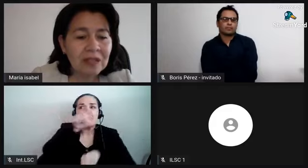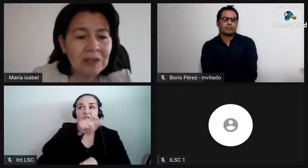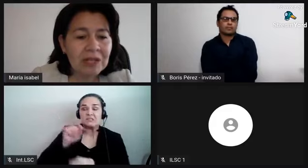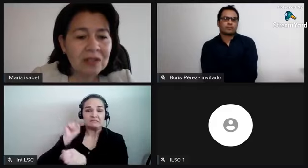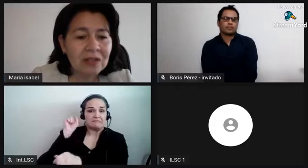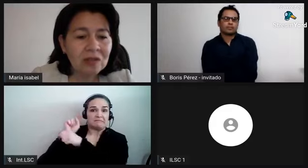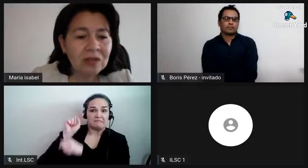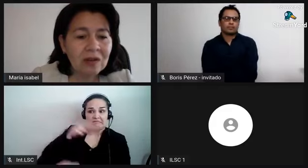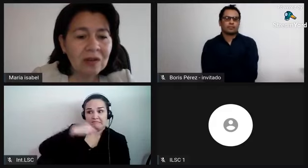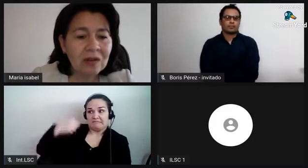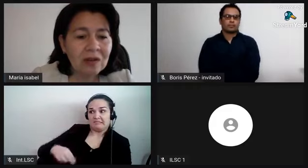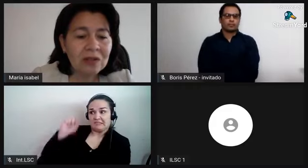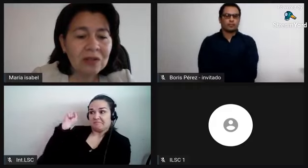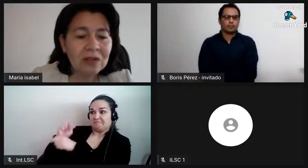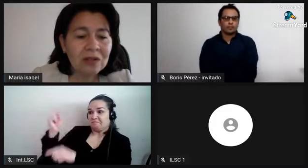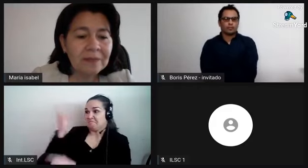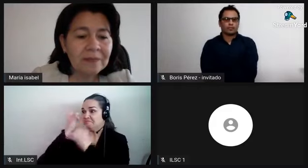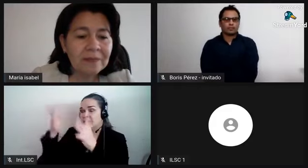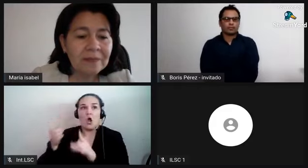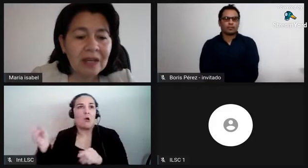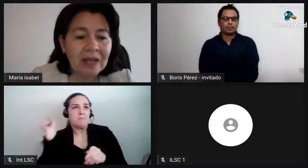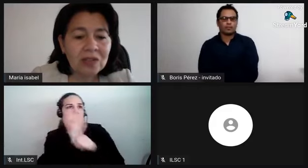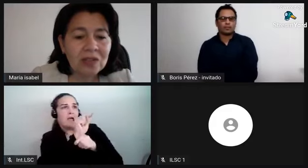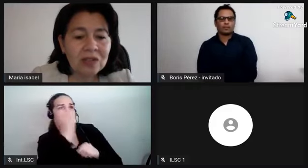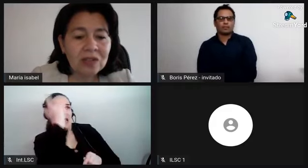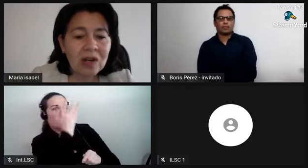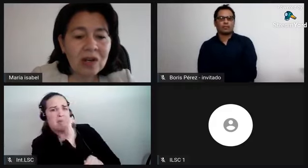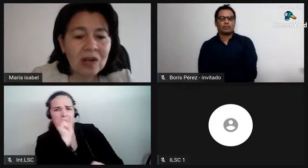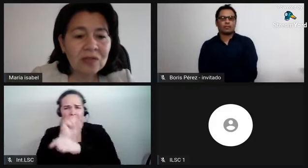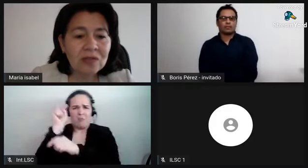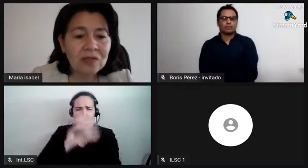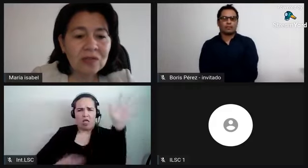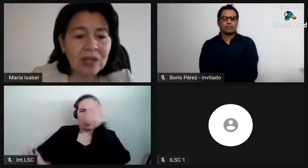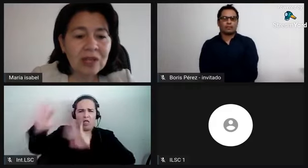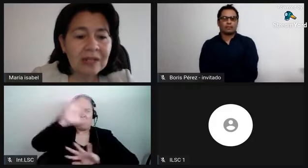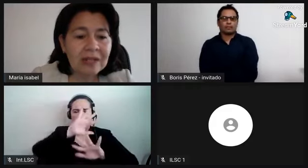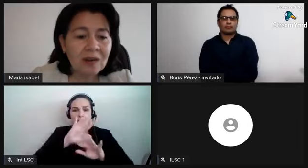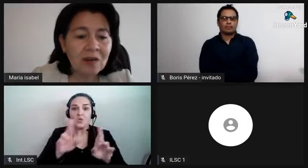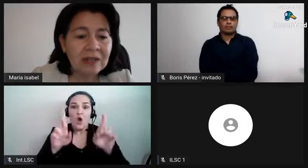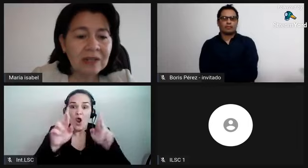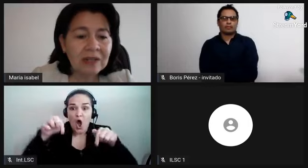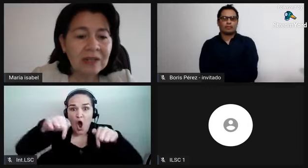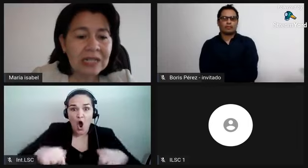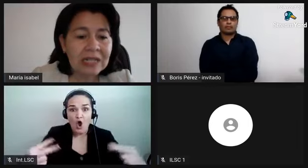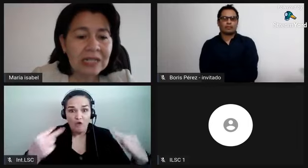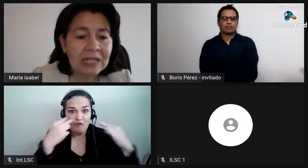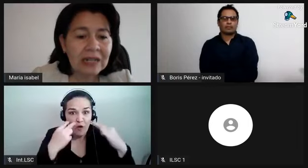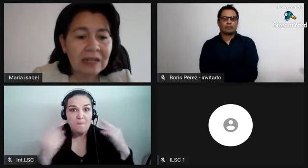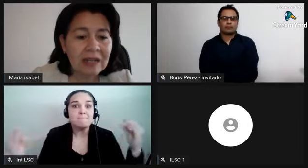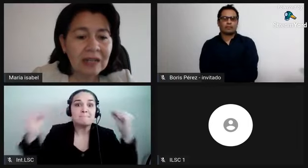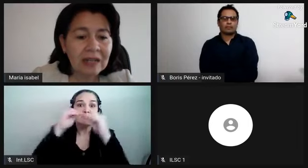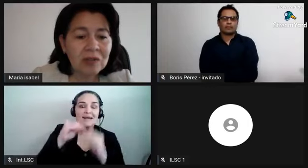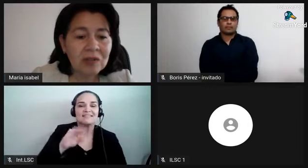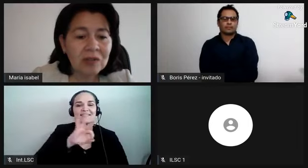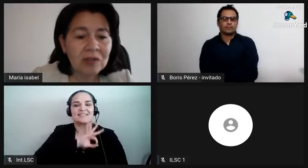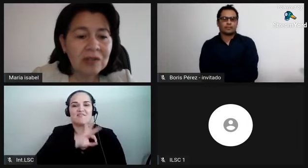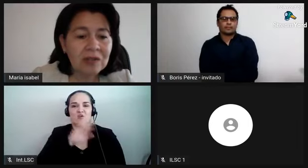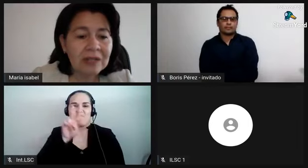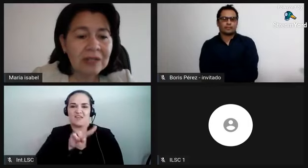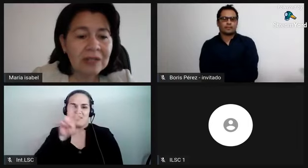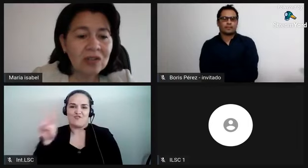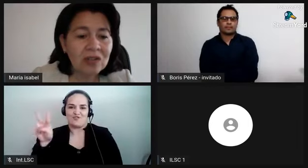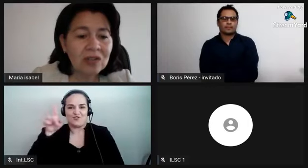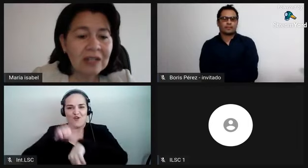personas entonces ojalá nos acompañen el sábado 22 a las 10 y 30 tendremos servicio de interpretación y se den también la